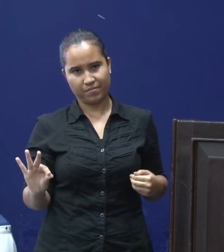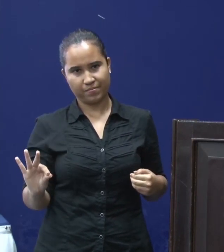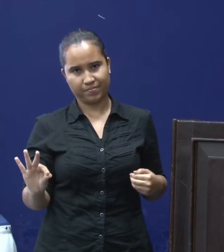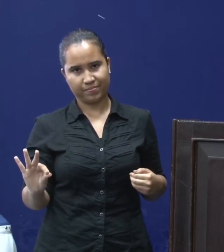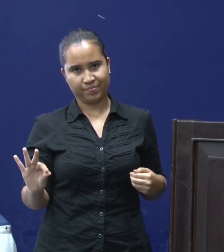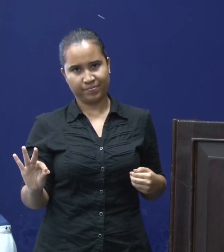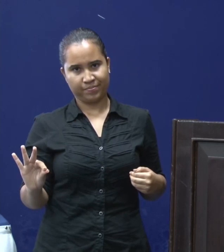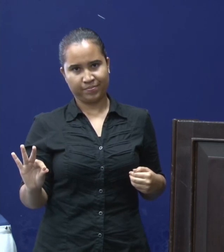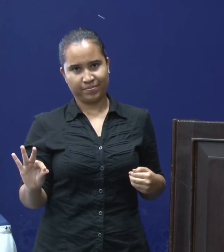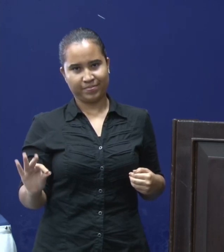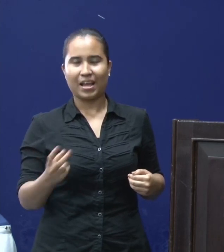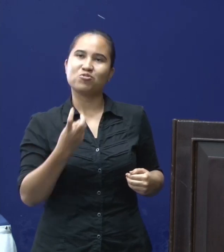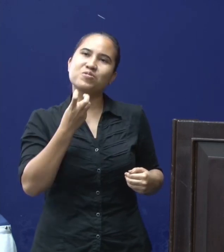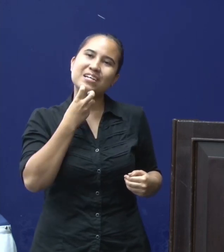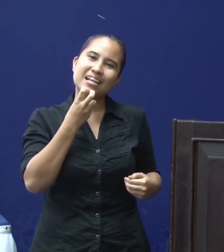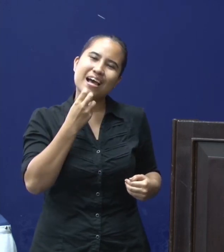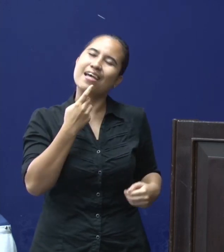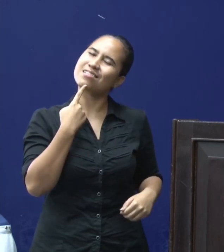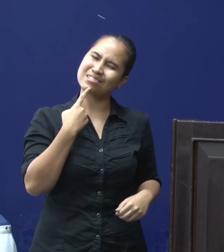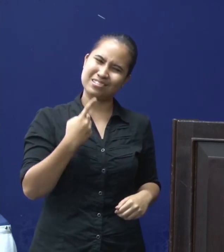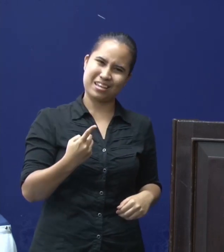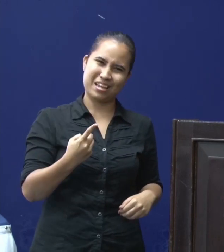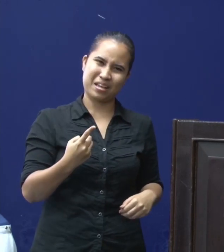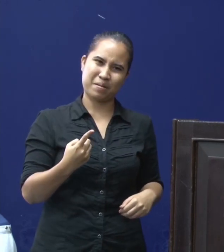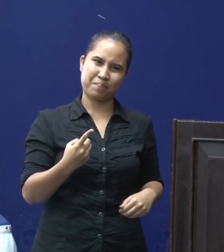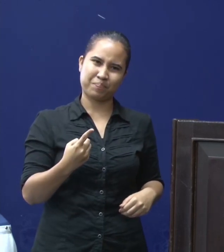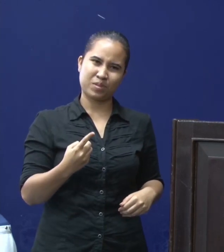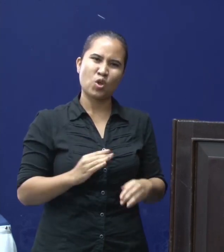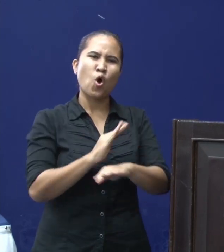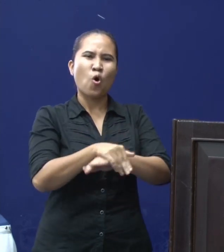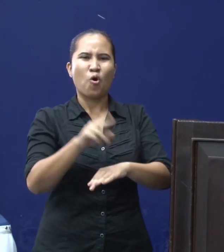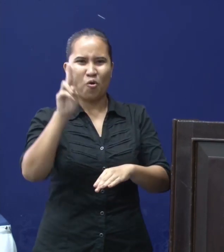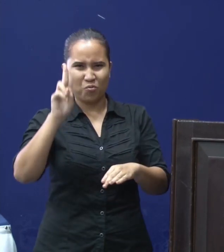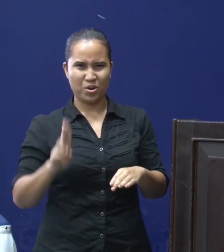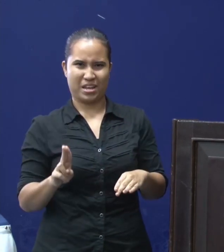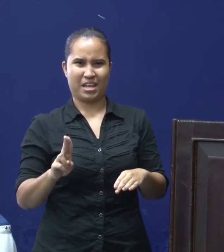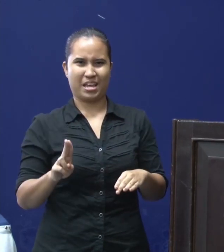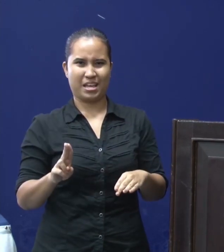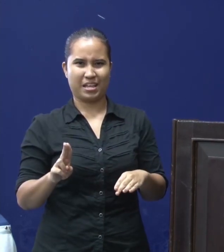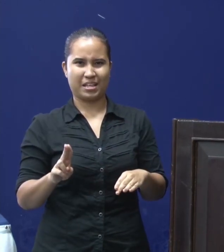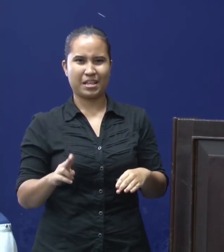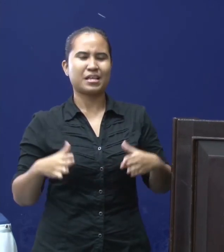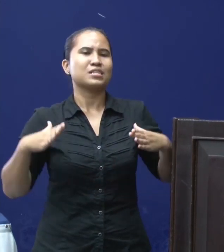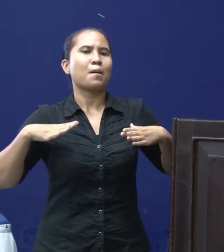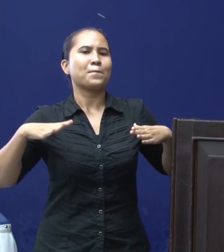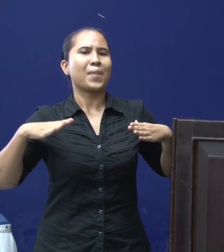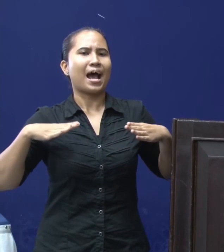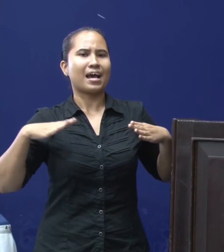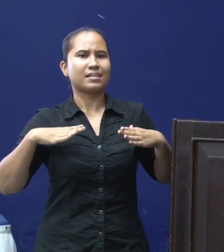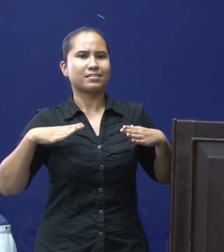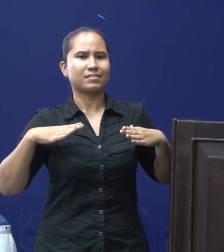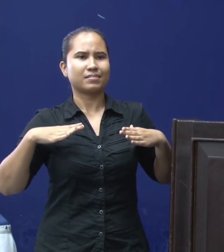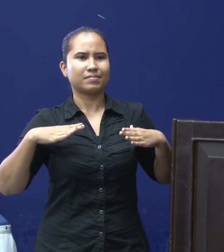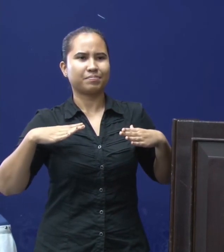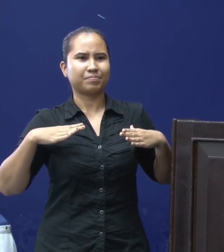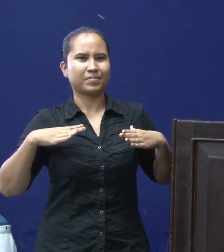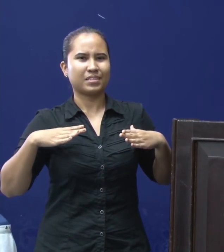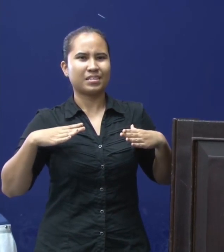Dan gaat u klagen. Dan gaat u zeggen. De overheid is dominant, autoritair. Ze zijn